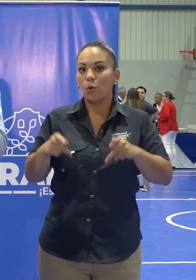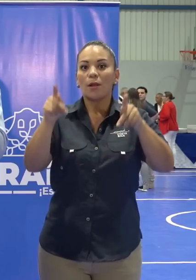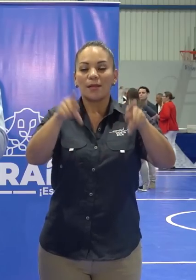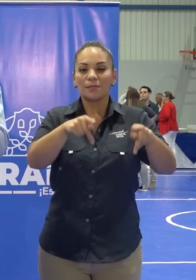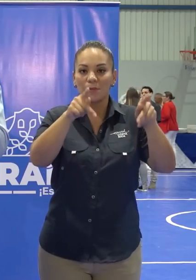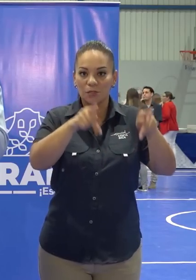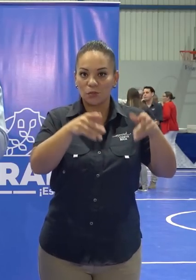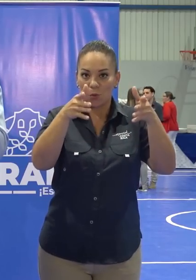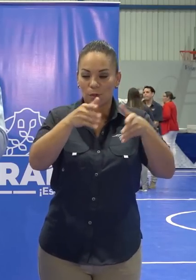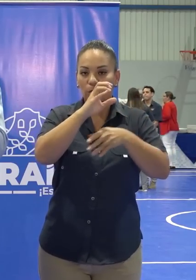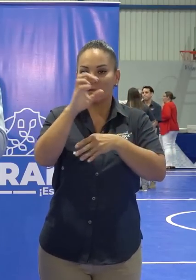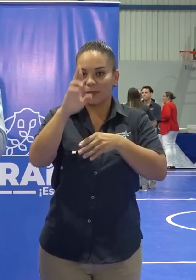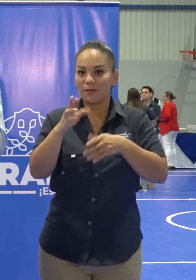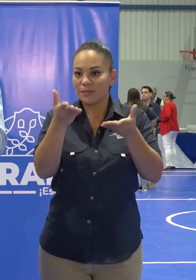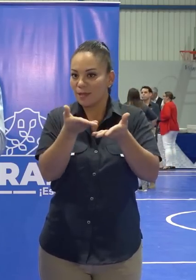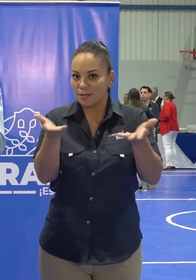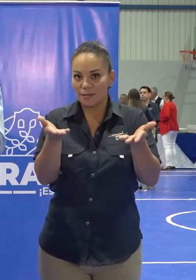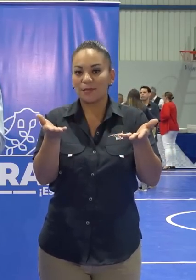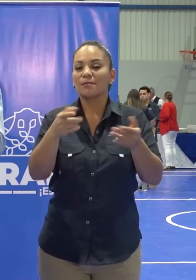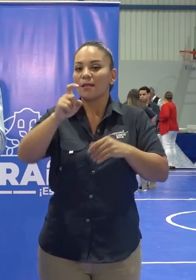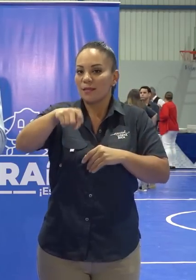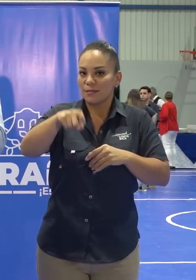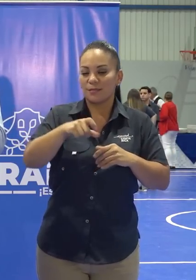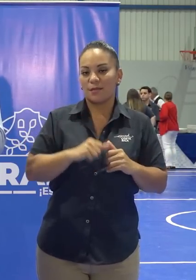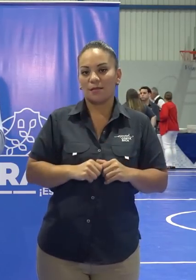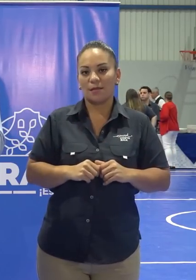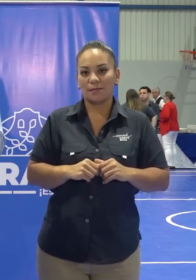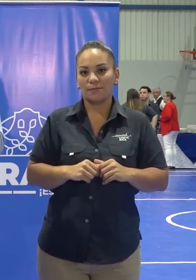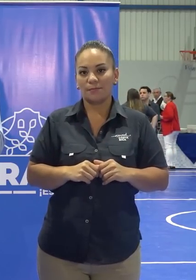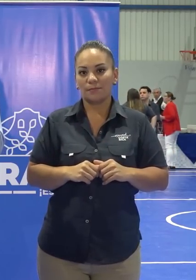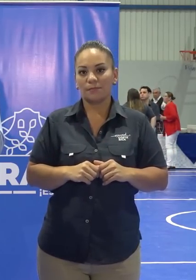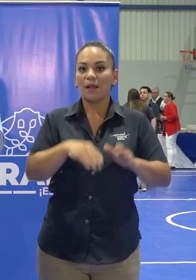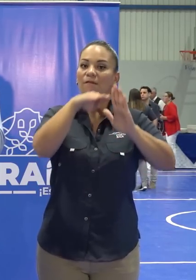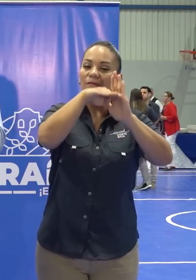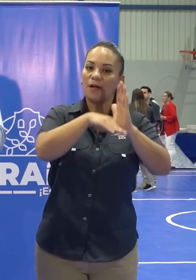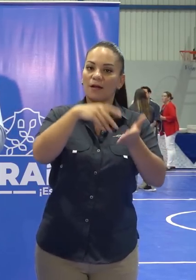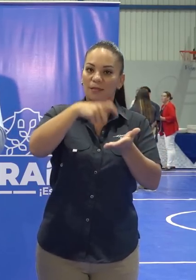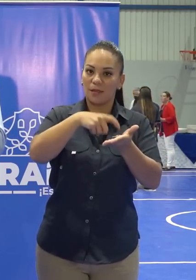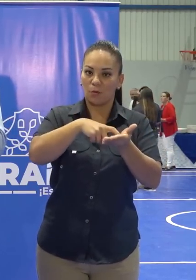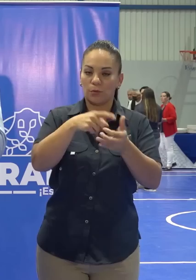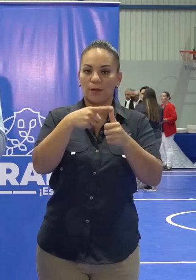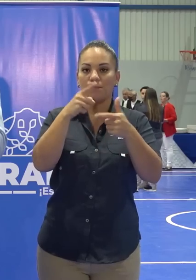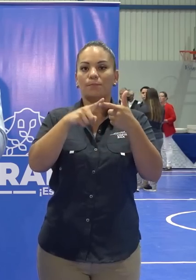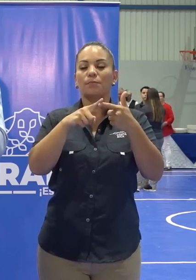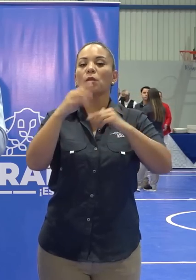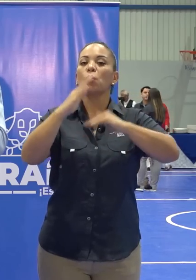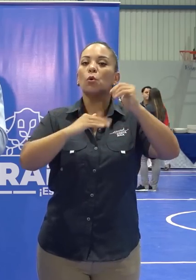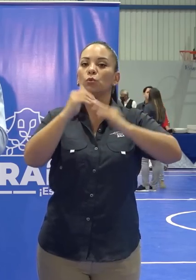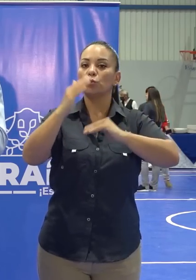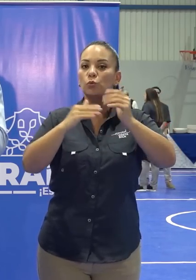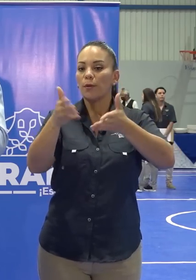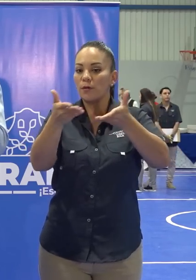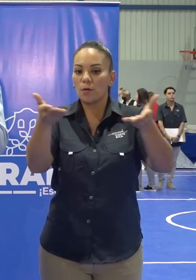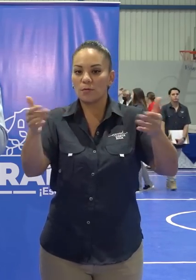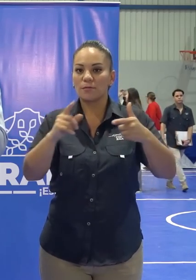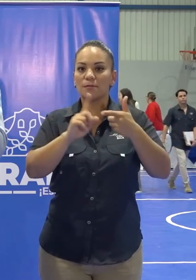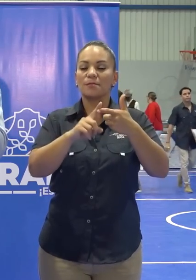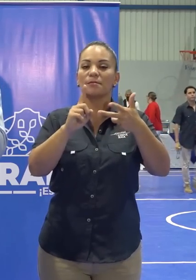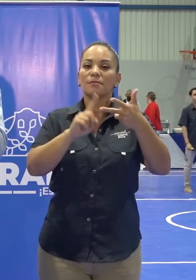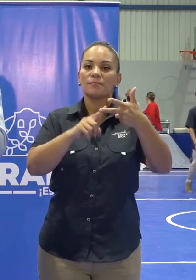y ciudadana común y corriente necesita. Bajar la deuda, construir infraestructura,